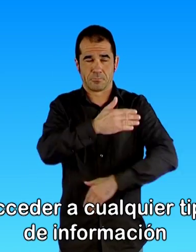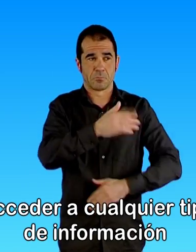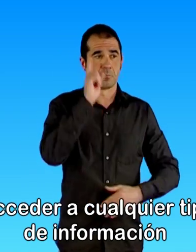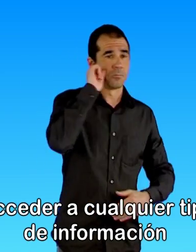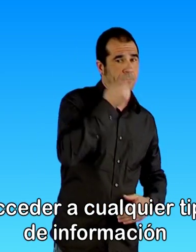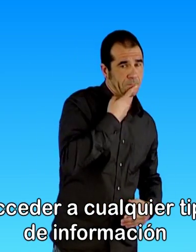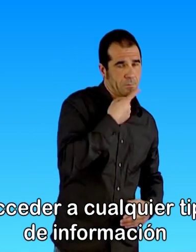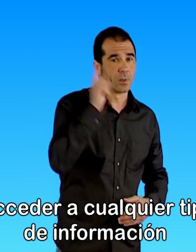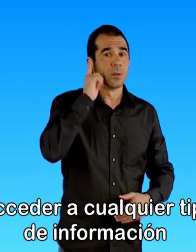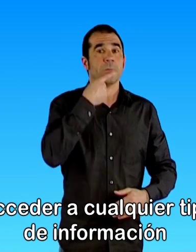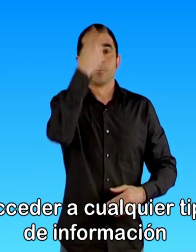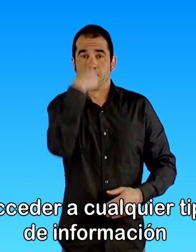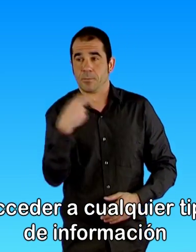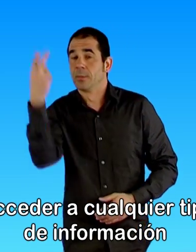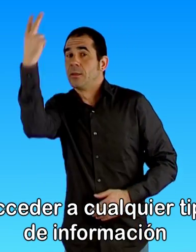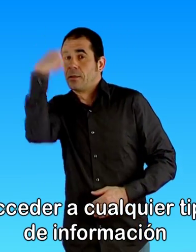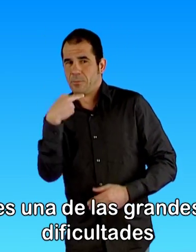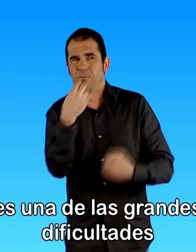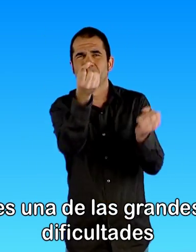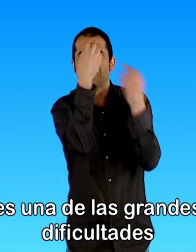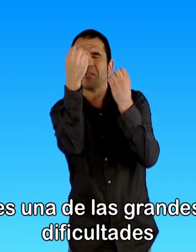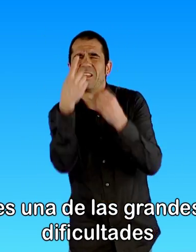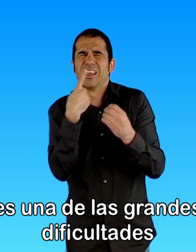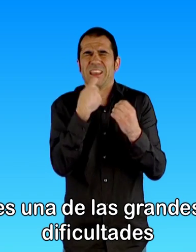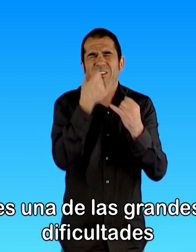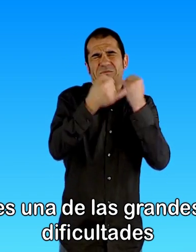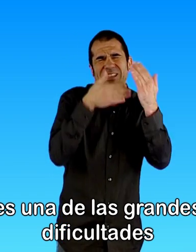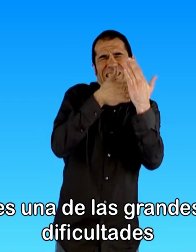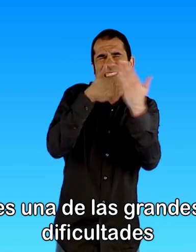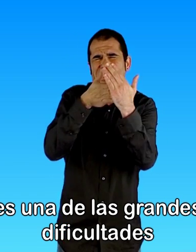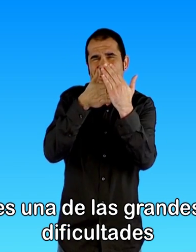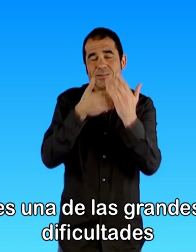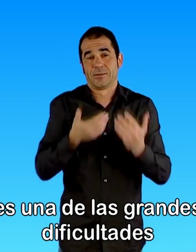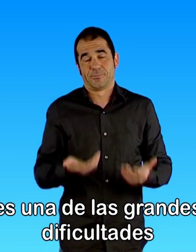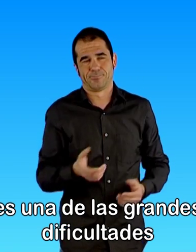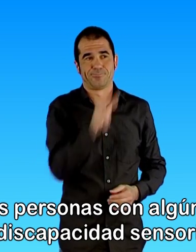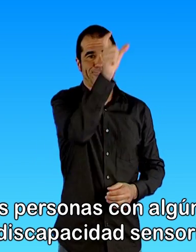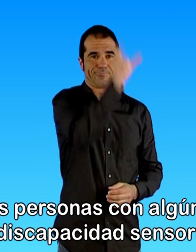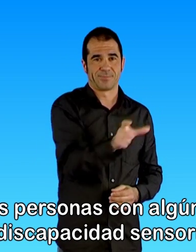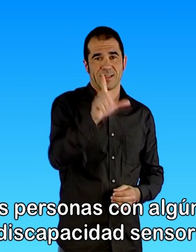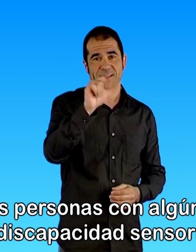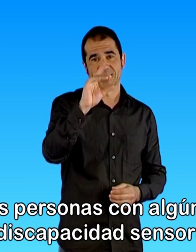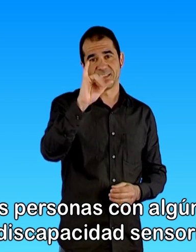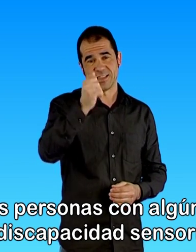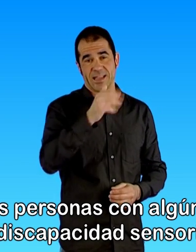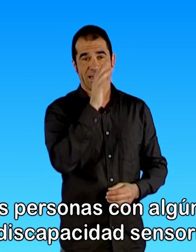Acceder a cualquier tipo de información es una de las grandes dificultades de las personas con algún tipo de discapacidad sensorial.